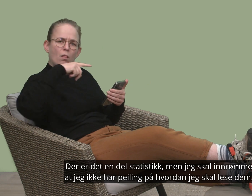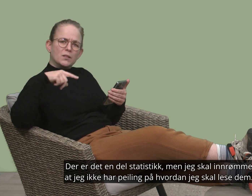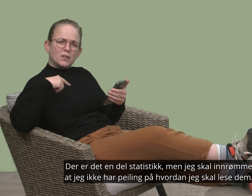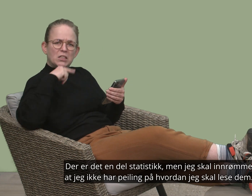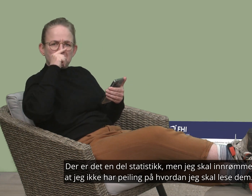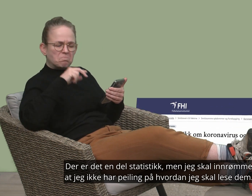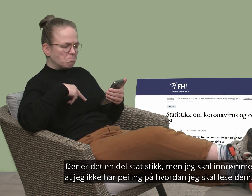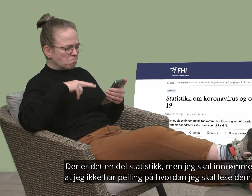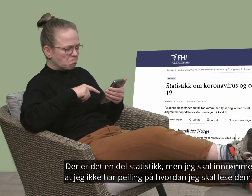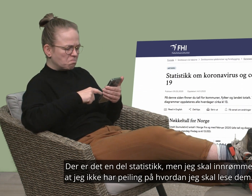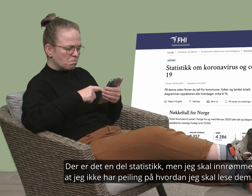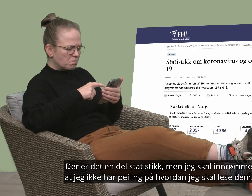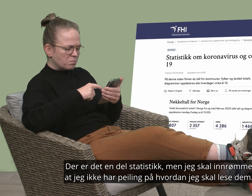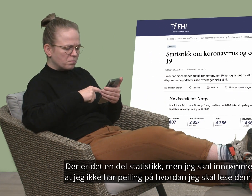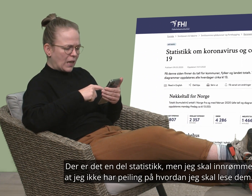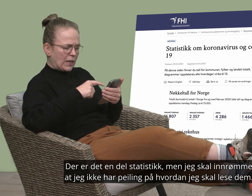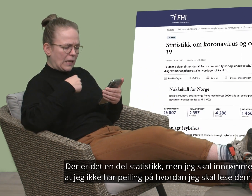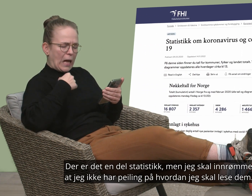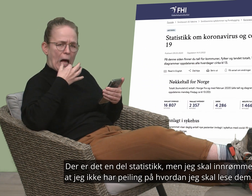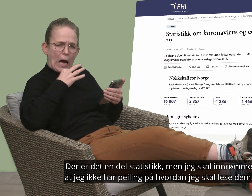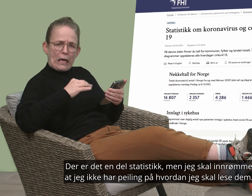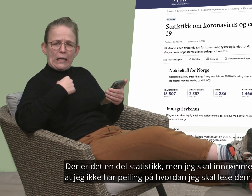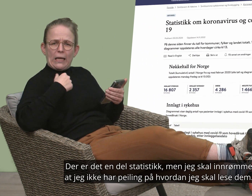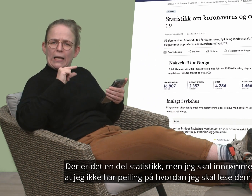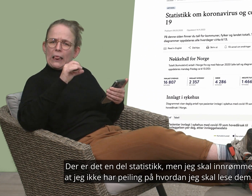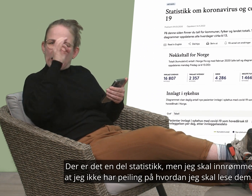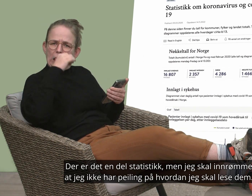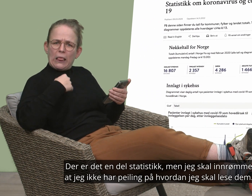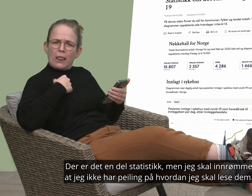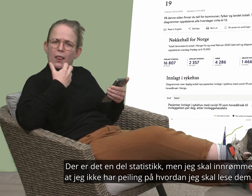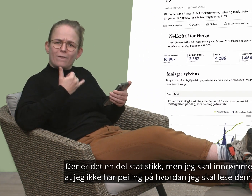Der er det en del statistikk, men jeg skal innrømme at jeg har ikke peiling på hvordan jeg skal lese dem.